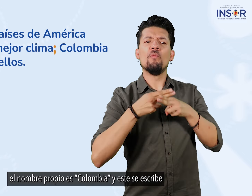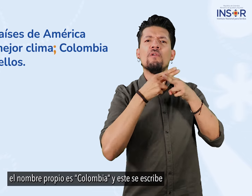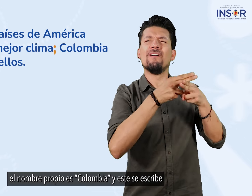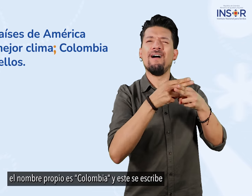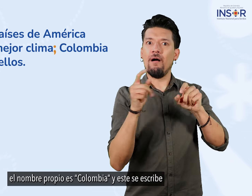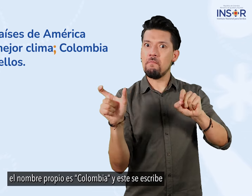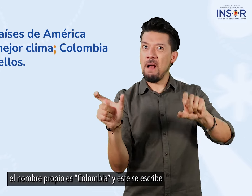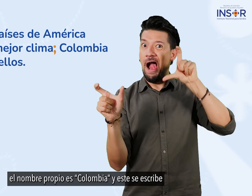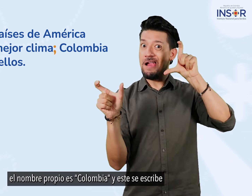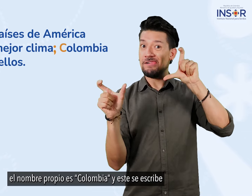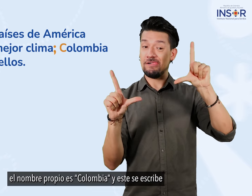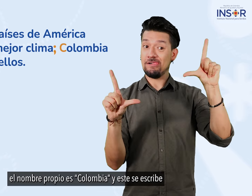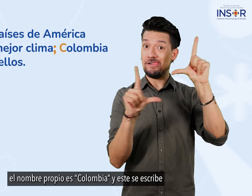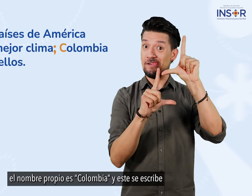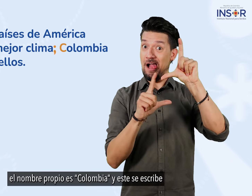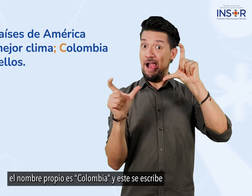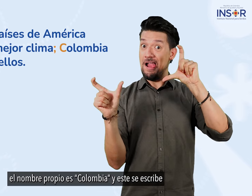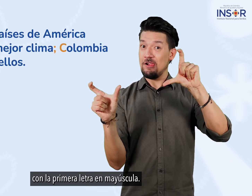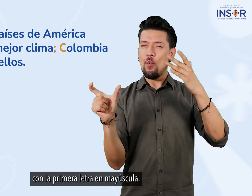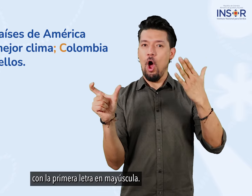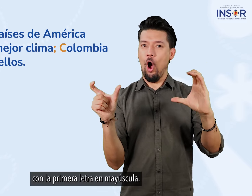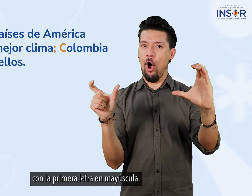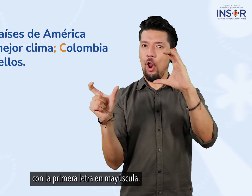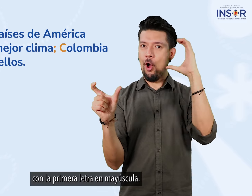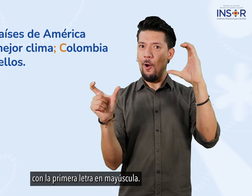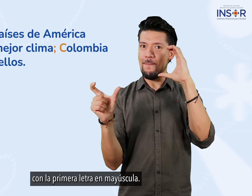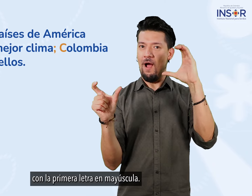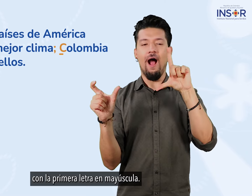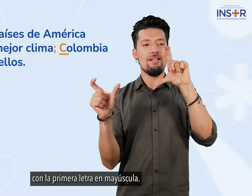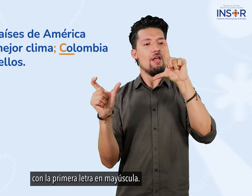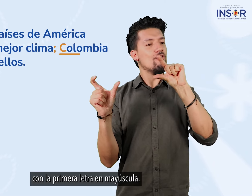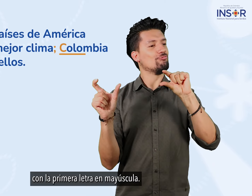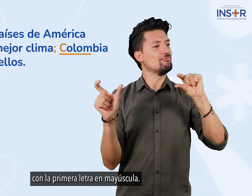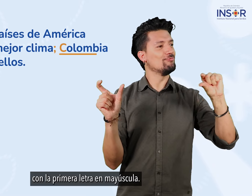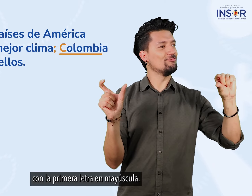es Colombia y este se escribe con la primera letra en mayúscula